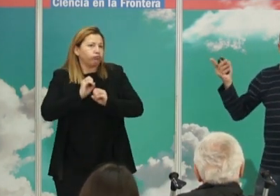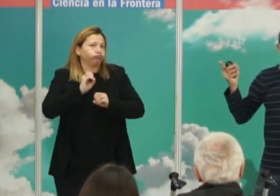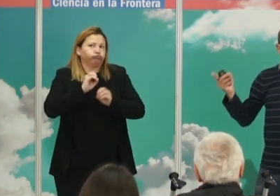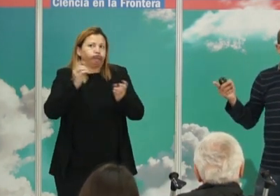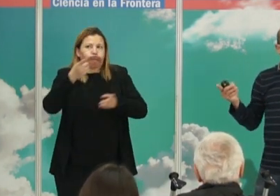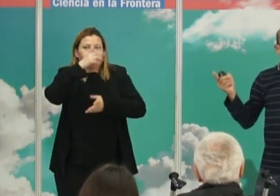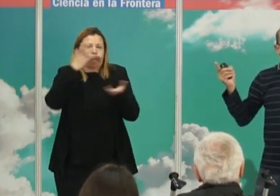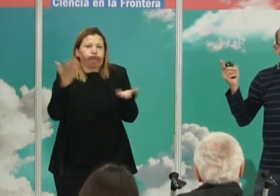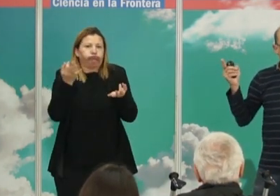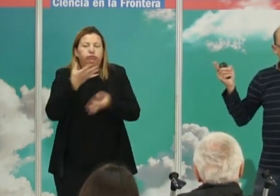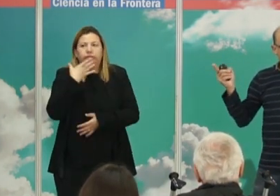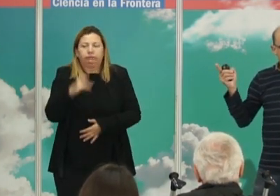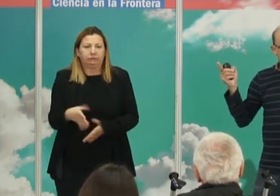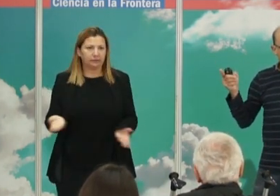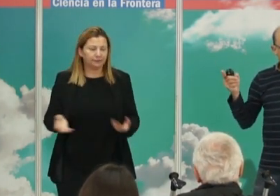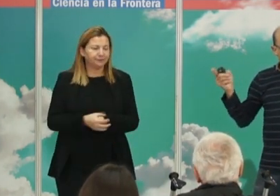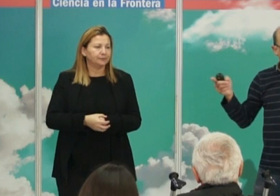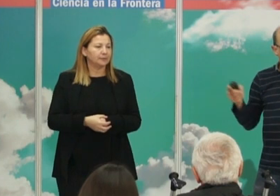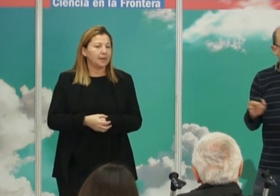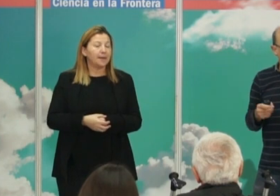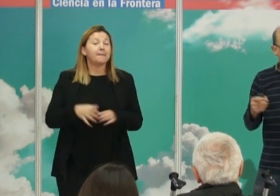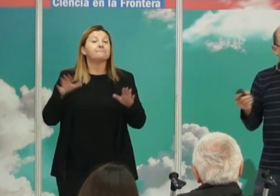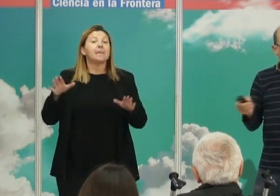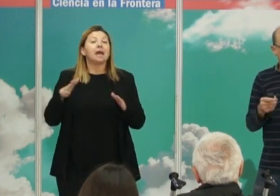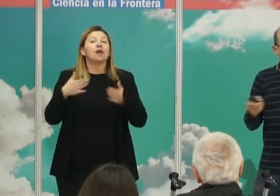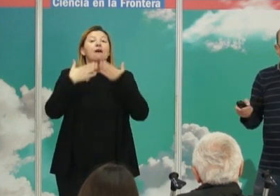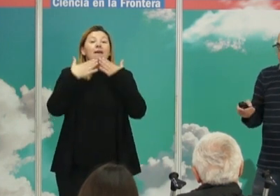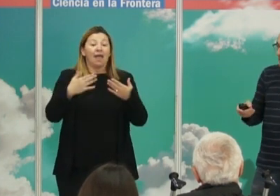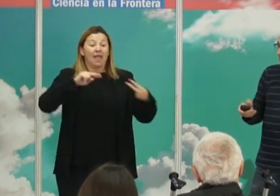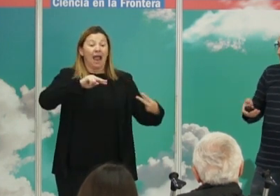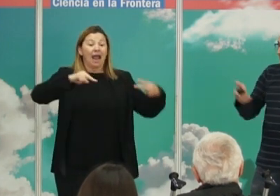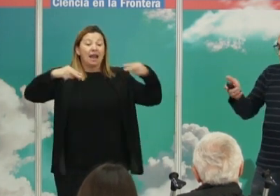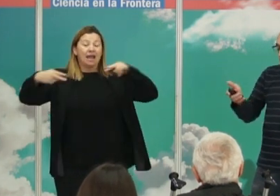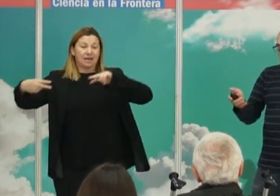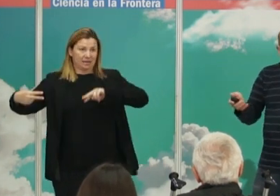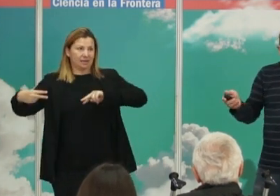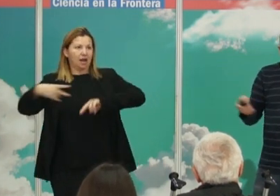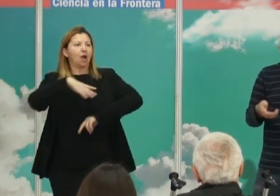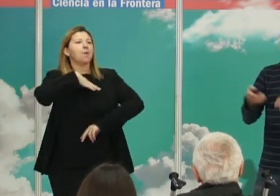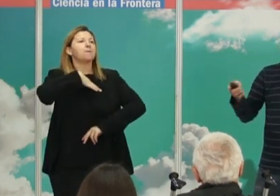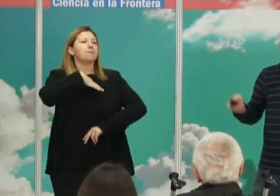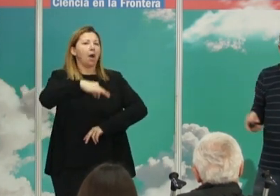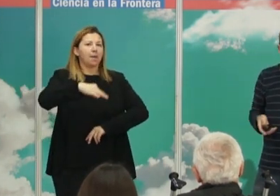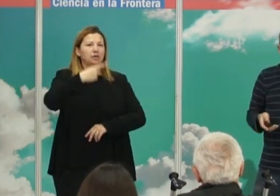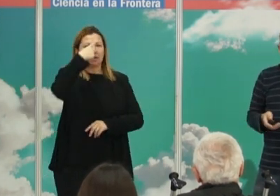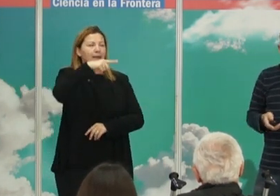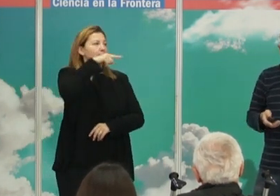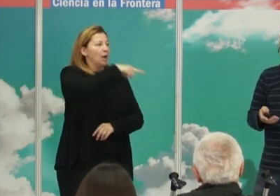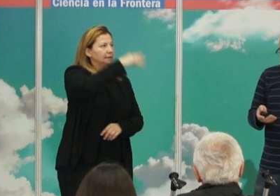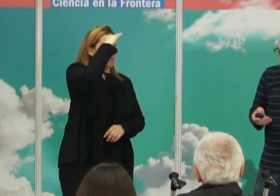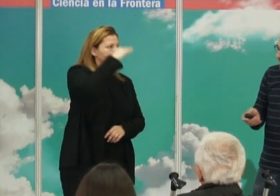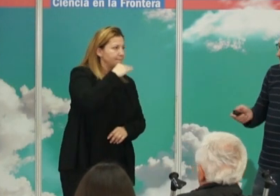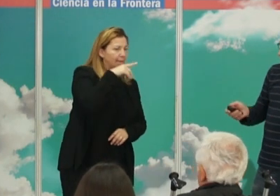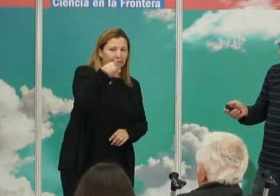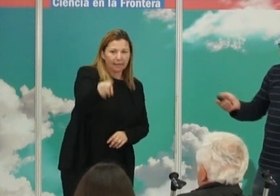la genética, sí que es posible reconstruir quién estaba, quién era el padre de quién o quién eran los